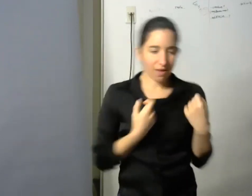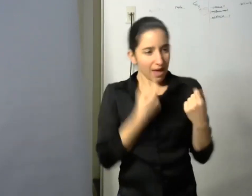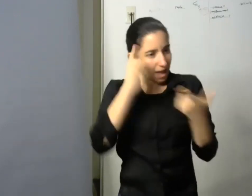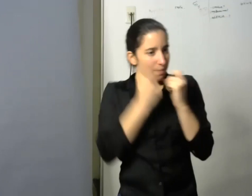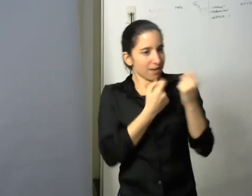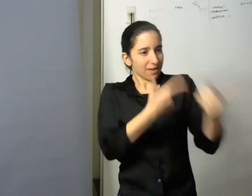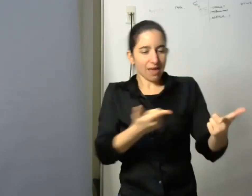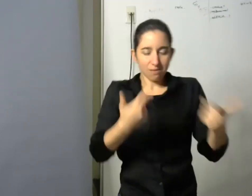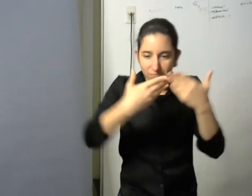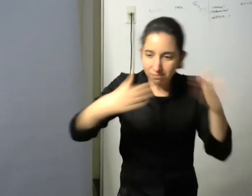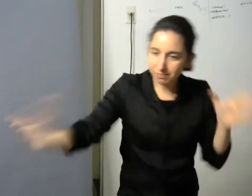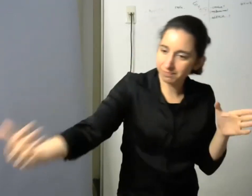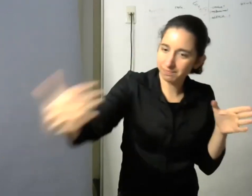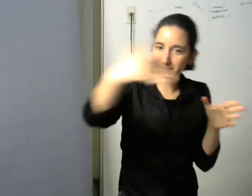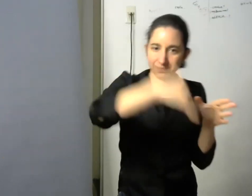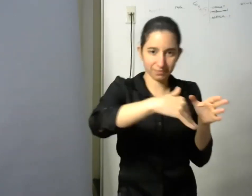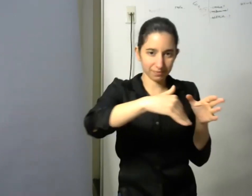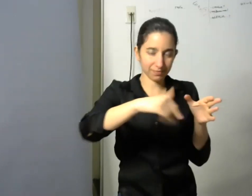acceder a los estudios superiores